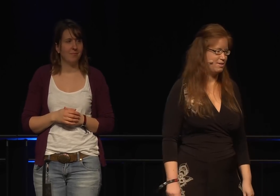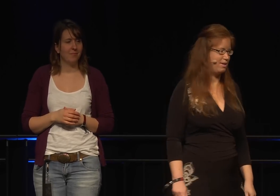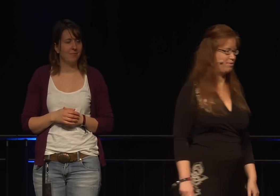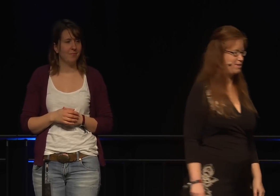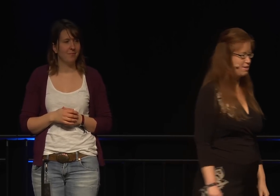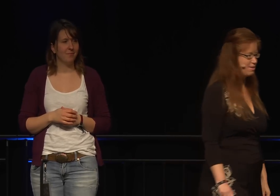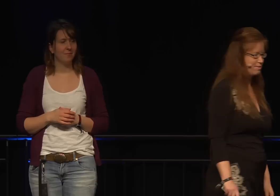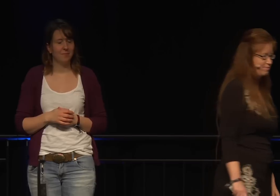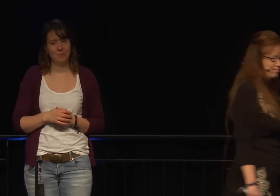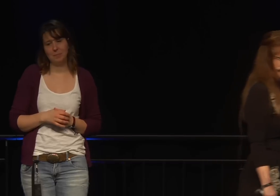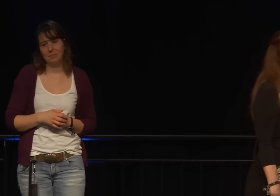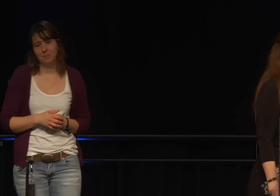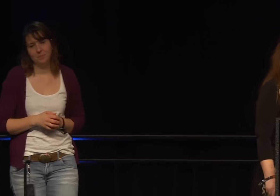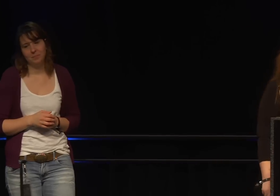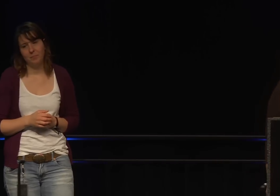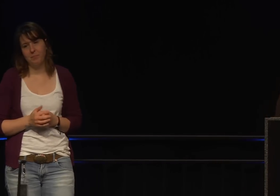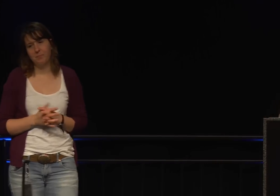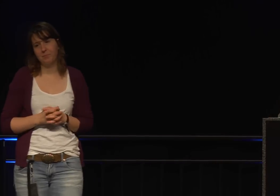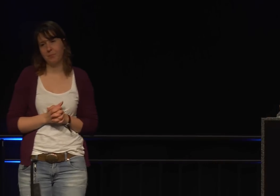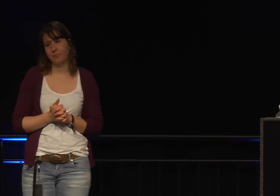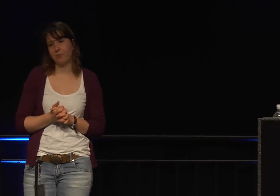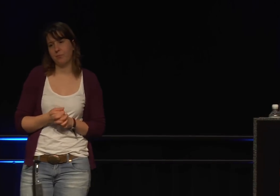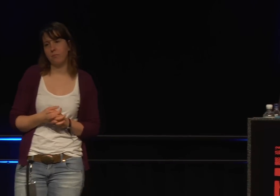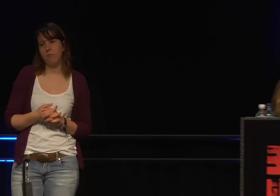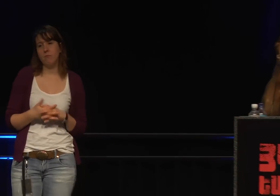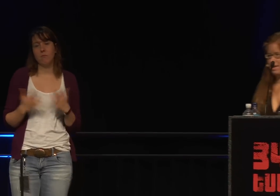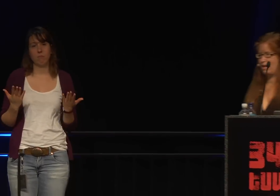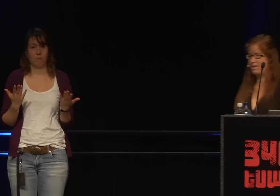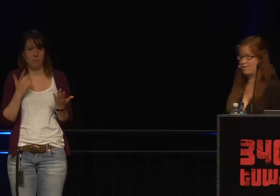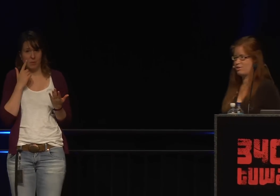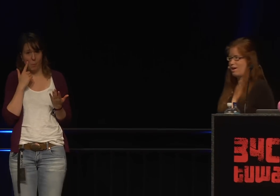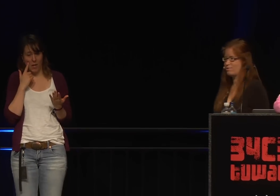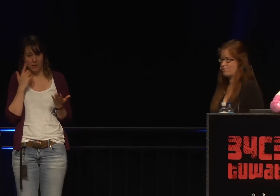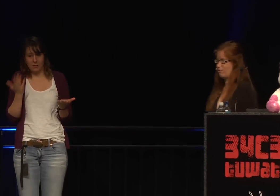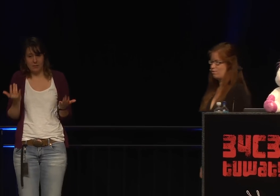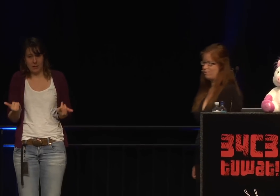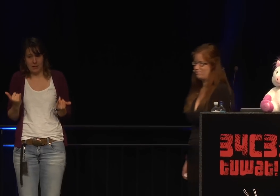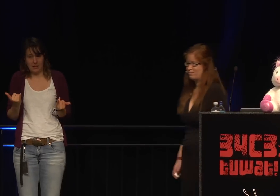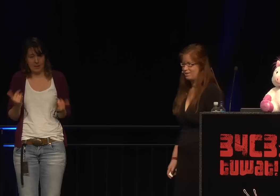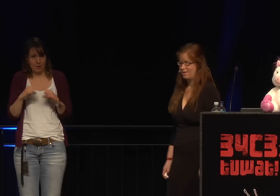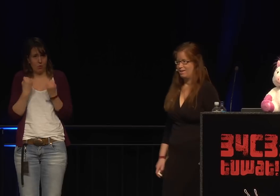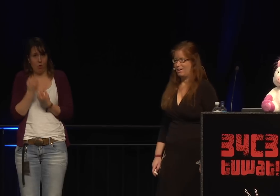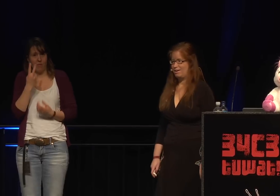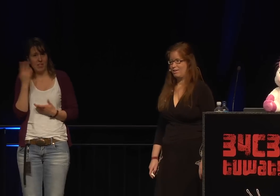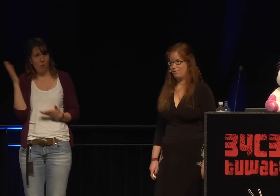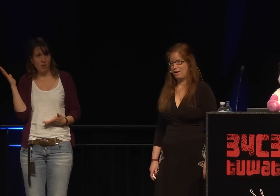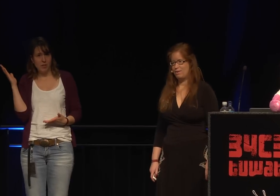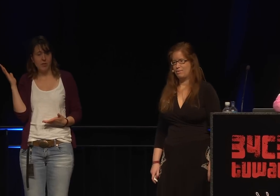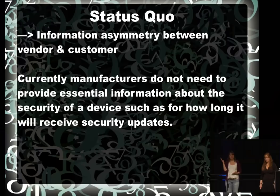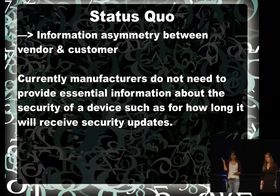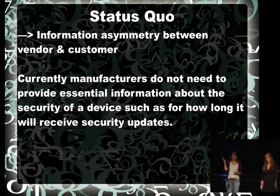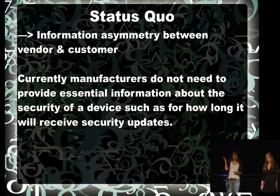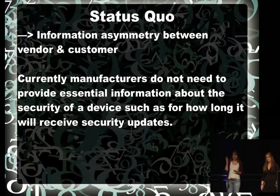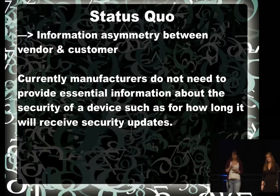Das fehlende Sicherheit und das fehlende Privacy im Internet. Das ist das Status Quo. Es gibt eine